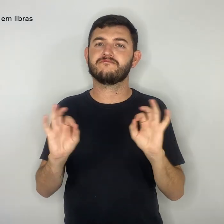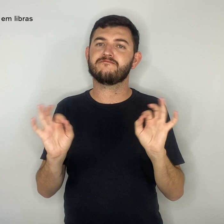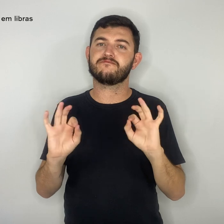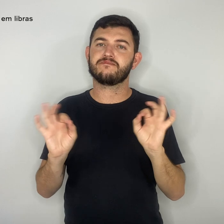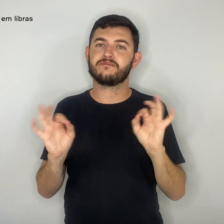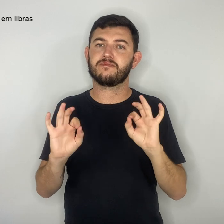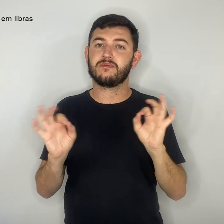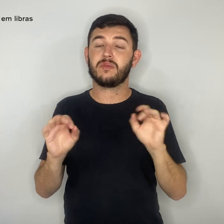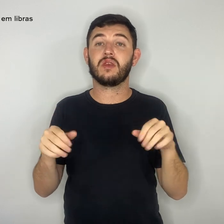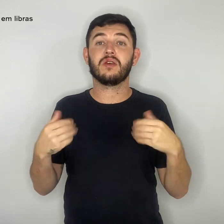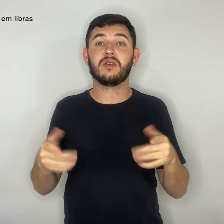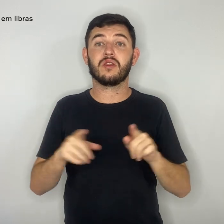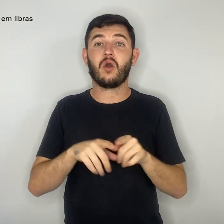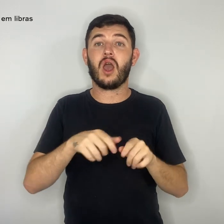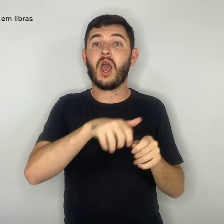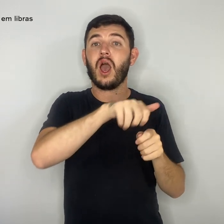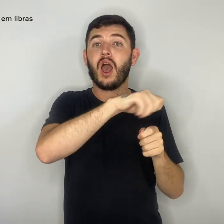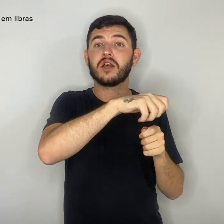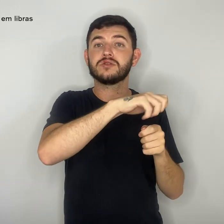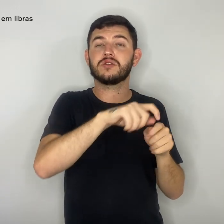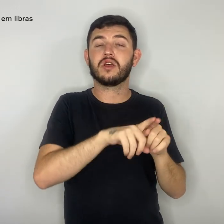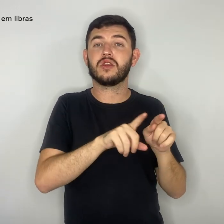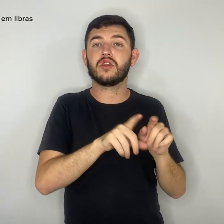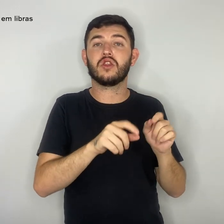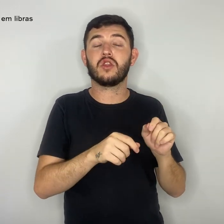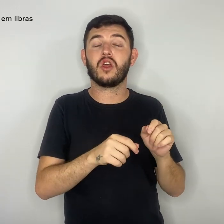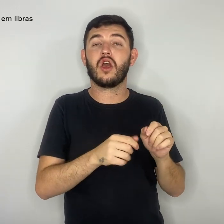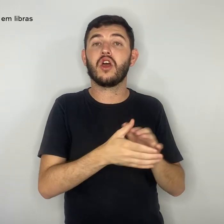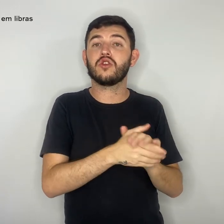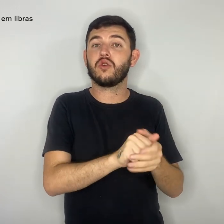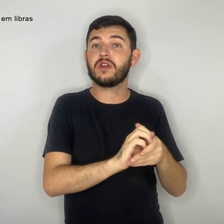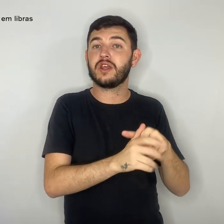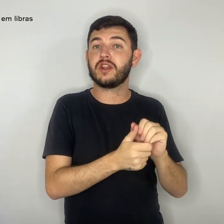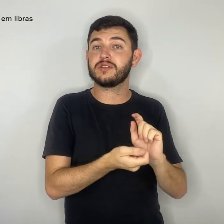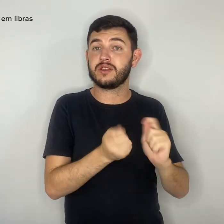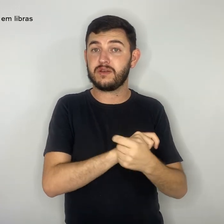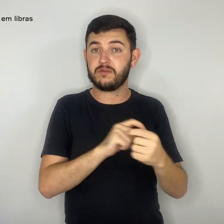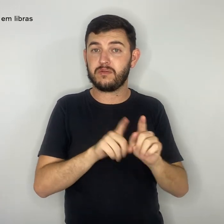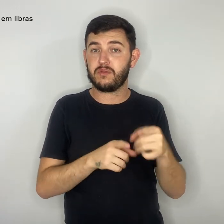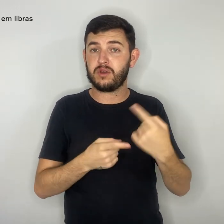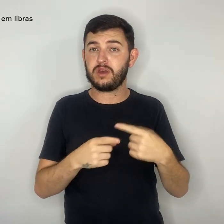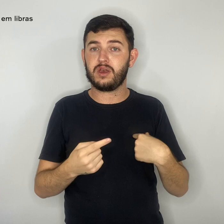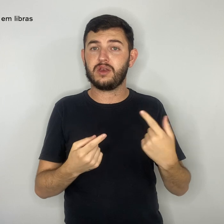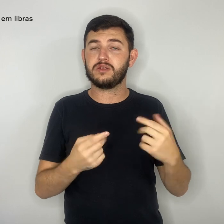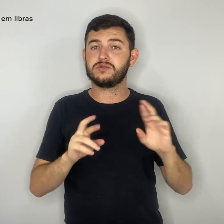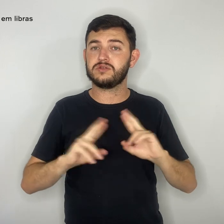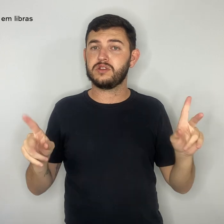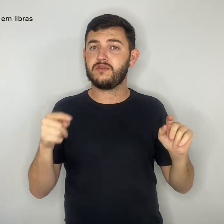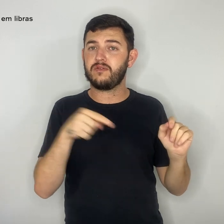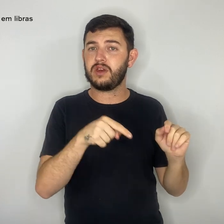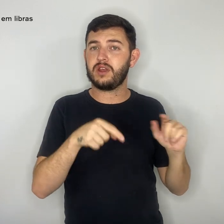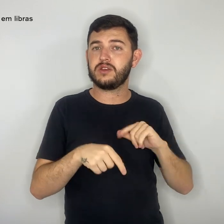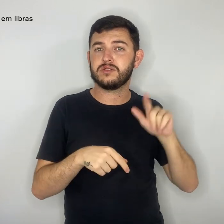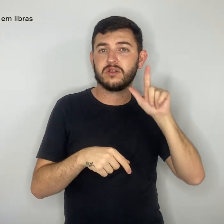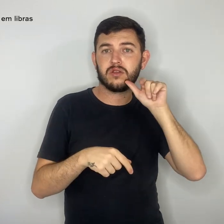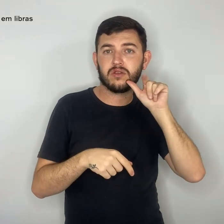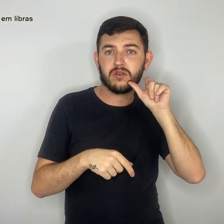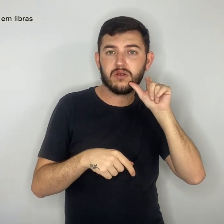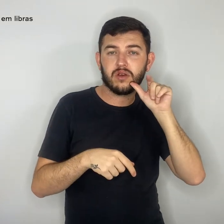adaptadas porque não são próprias desse bebedouro. Além dos bebedouros, Fernandes